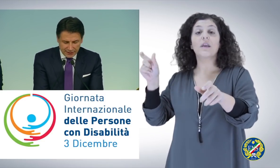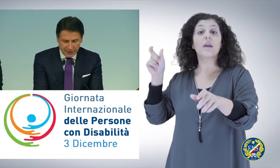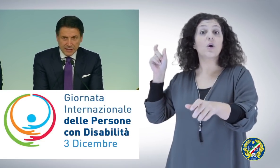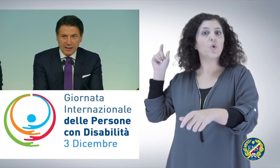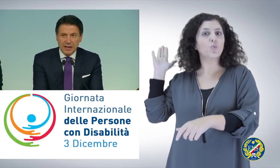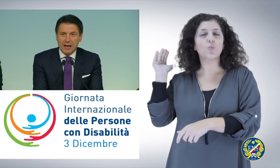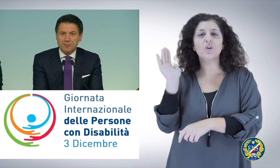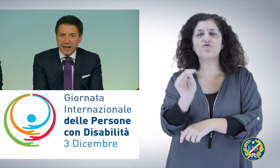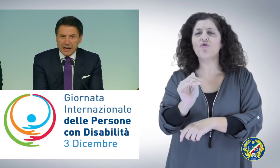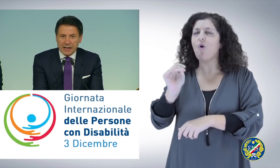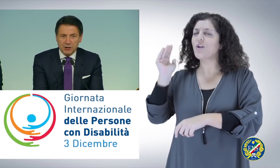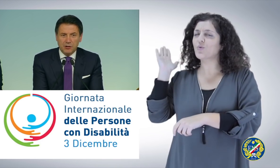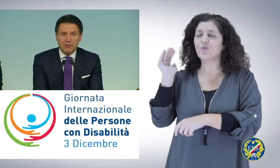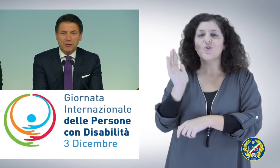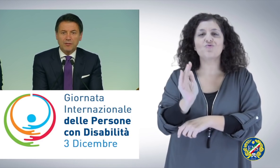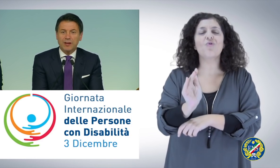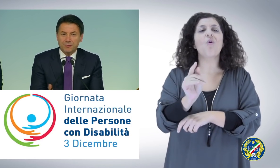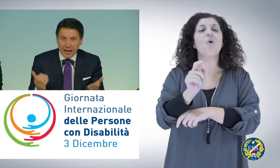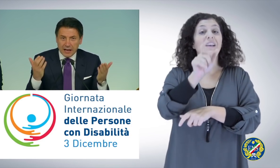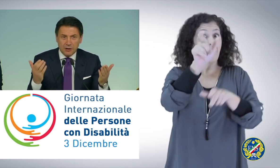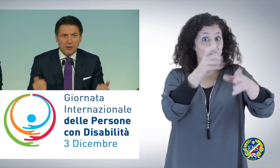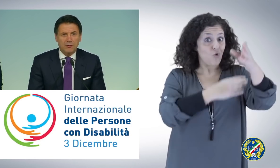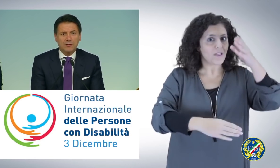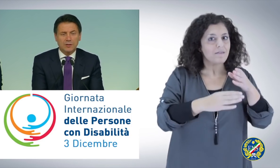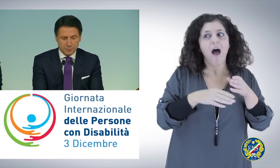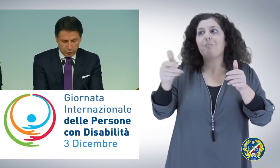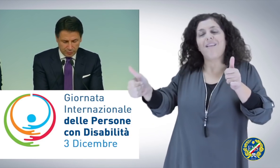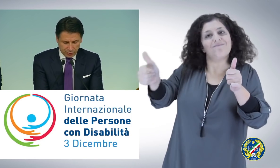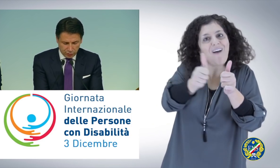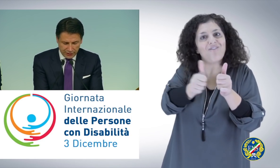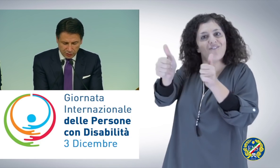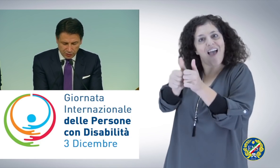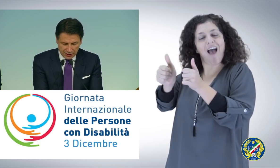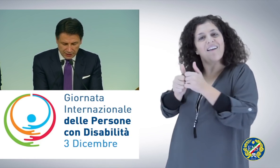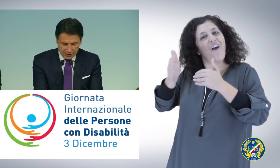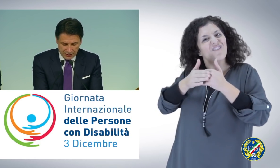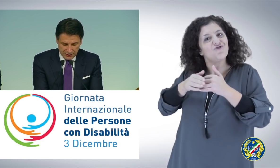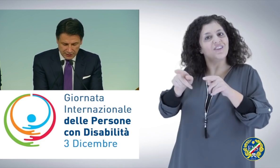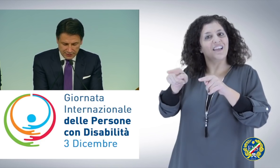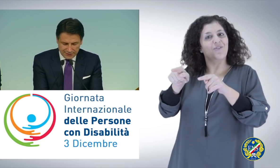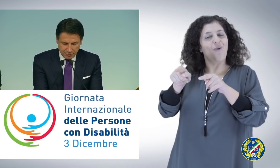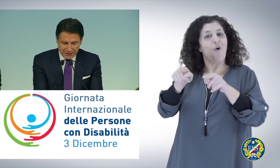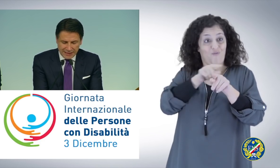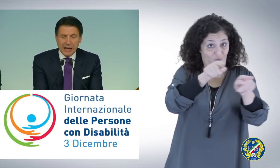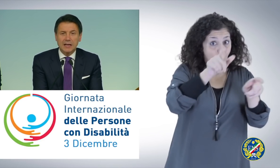vi affiancano, a voi persone con disabilità,